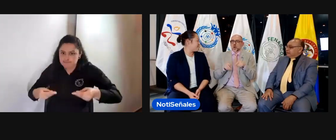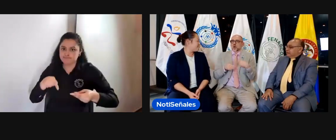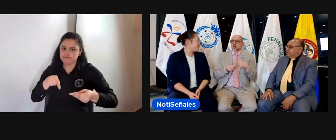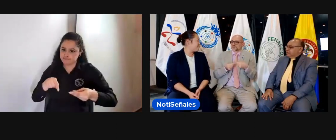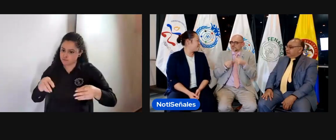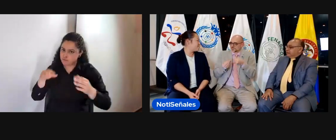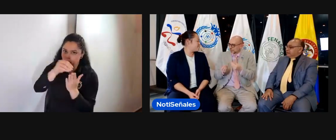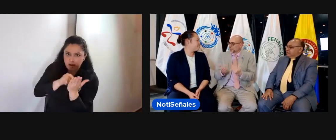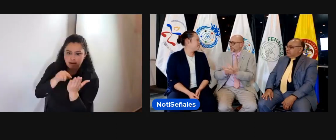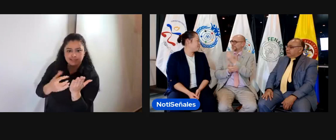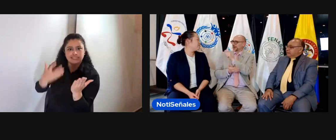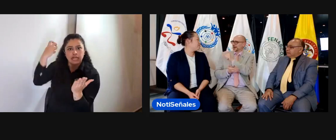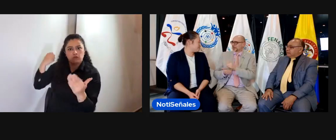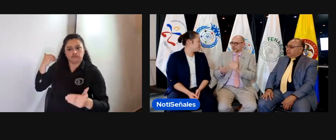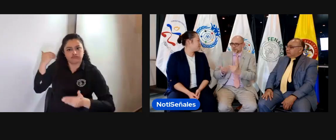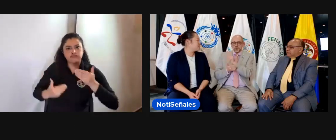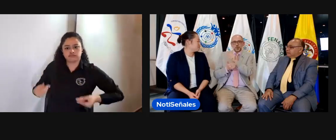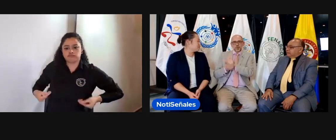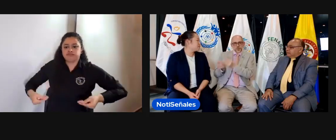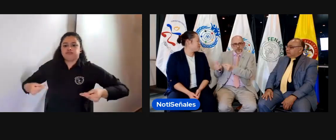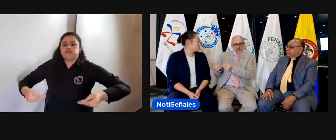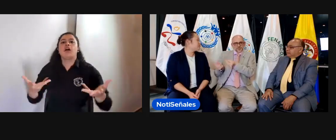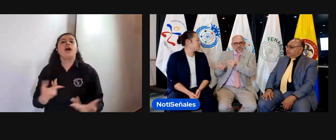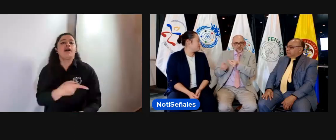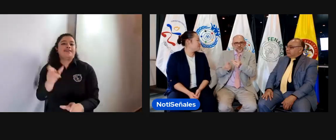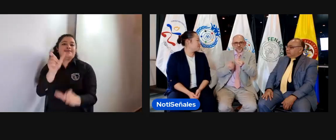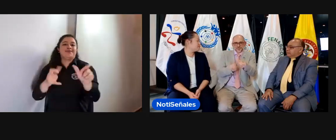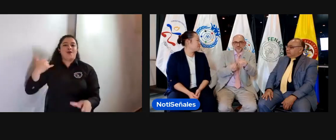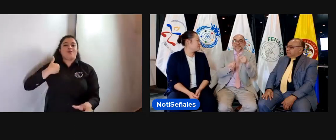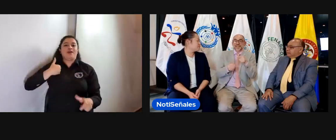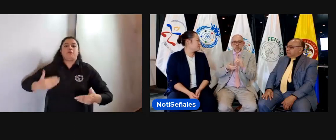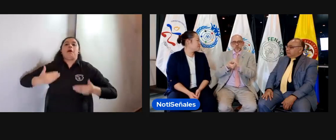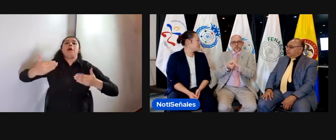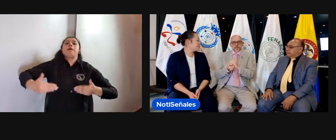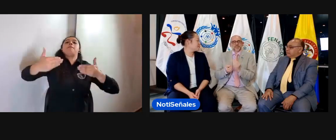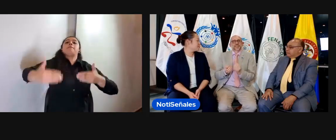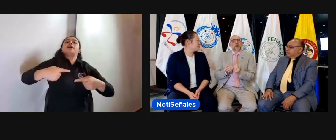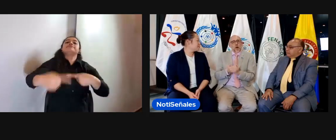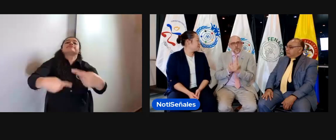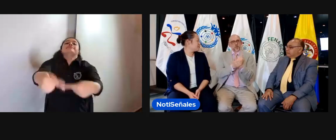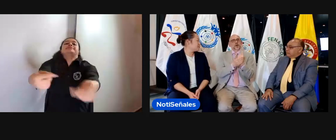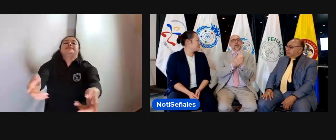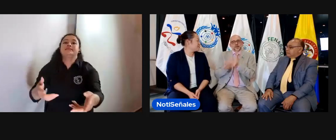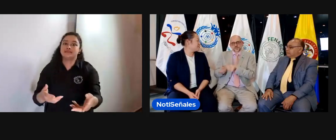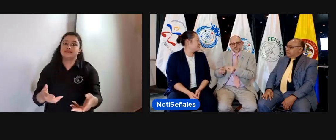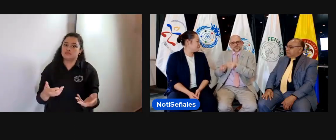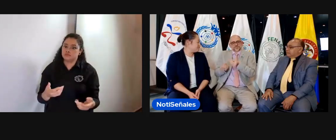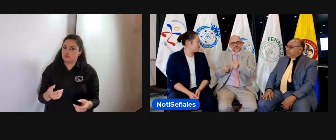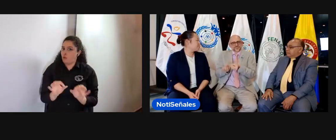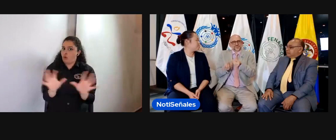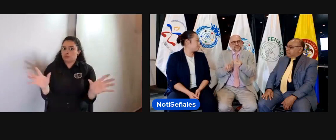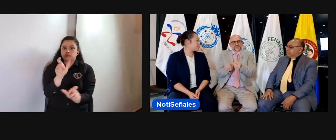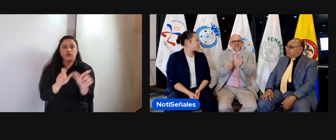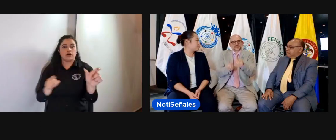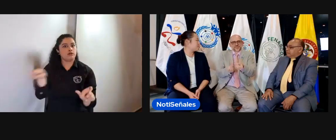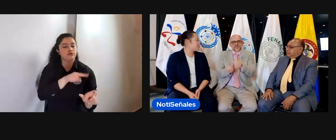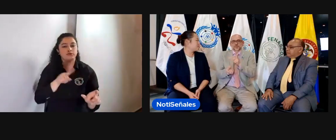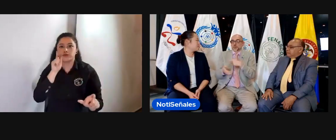herencia que va quedando para todos. Y se va dejando la aposta para los que vienen atrás, para los más jóvenes, dándoles